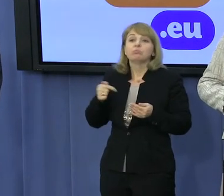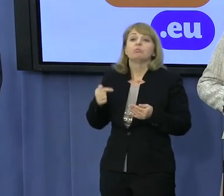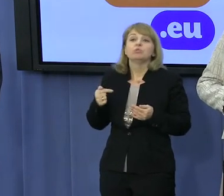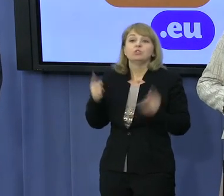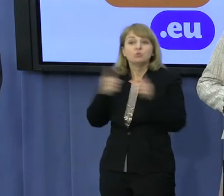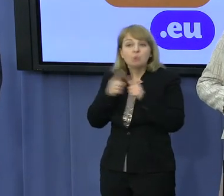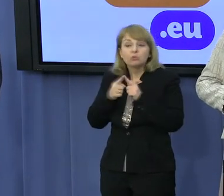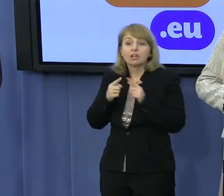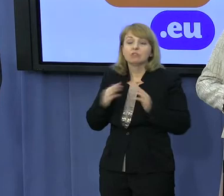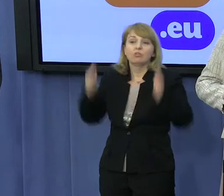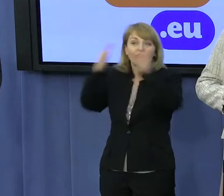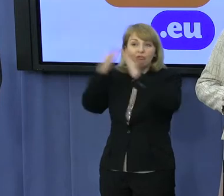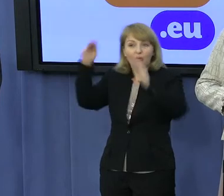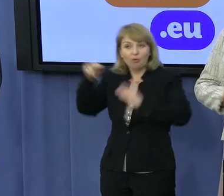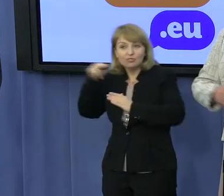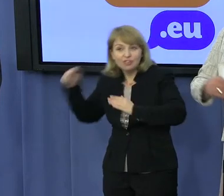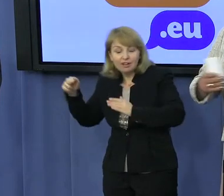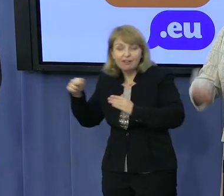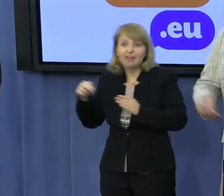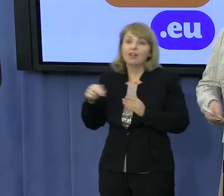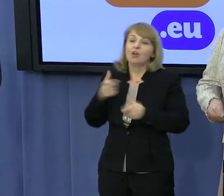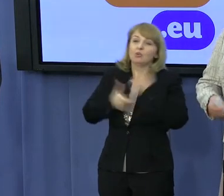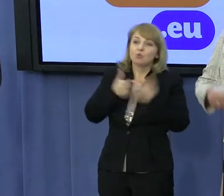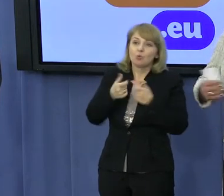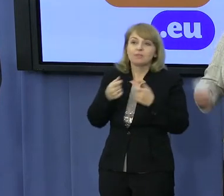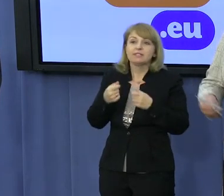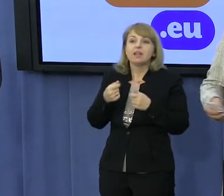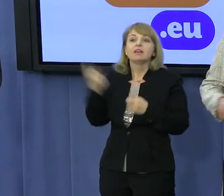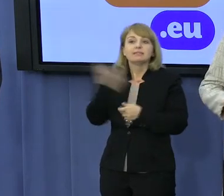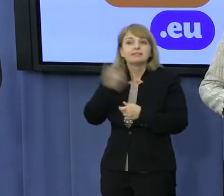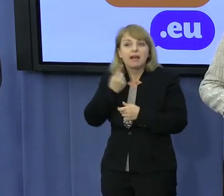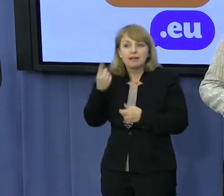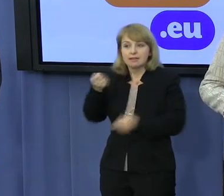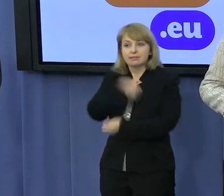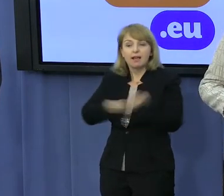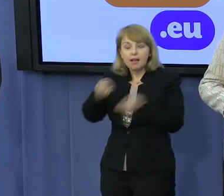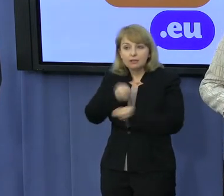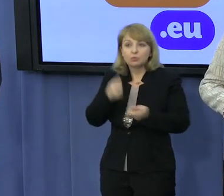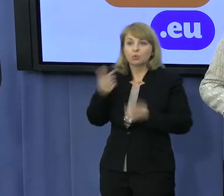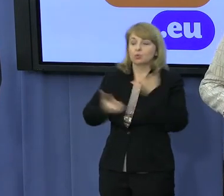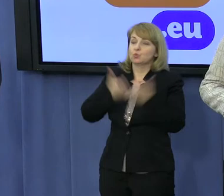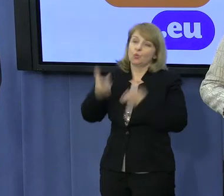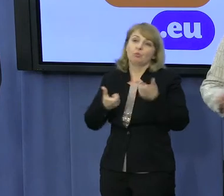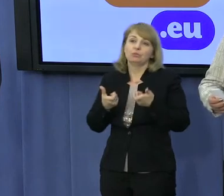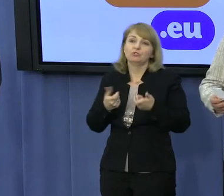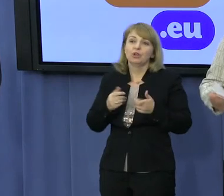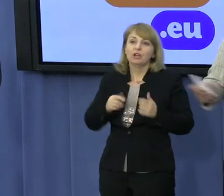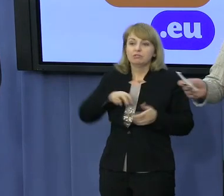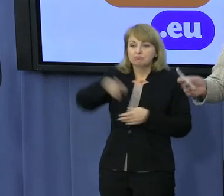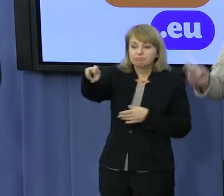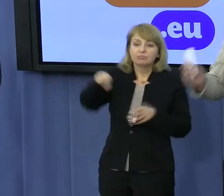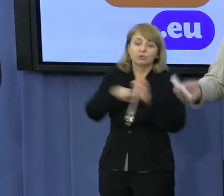w kościele. A tak naprawdę właśnie obłudne jest cała ta argumentacja, która mówi, że mamy